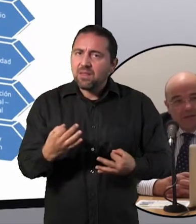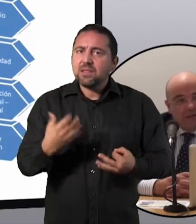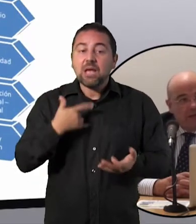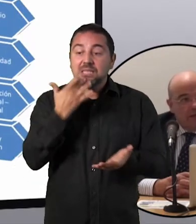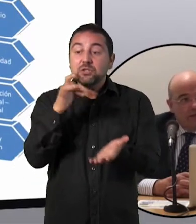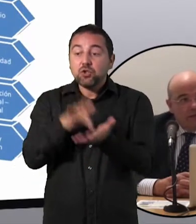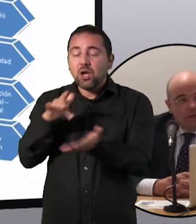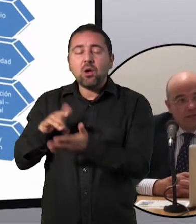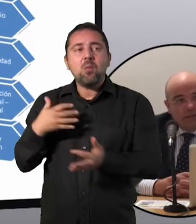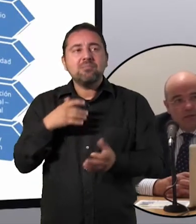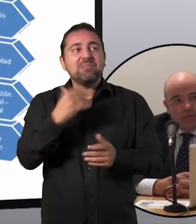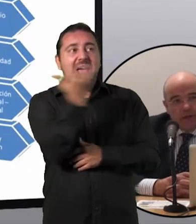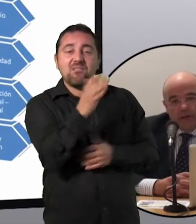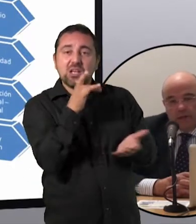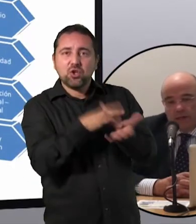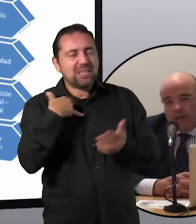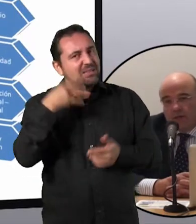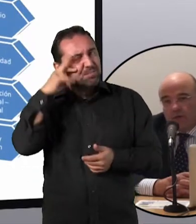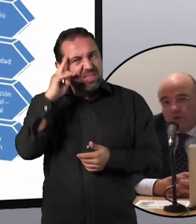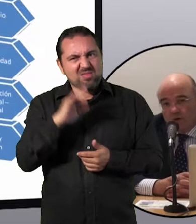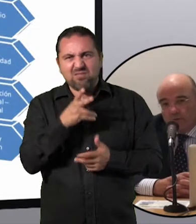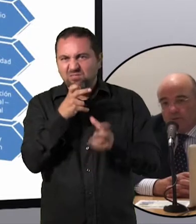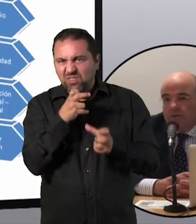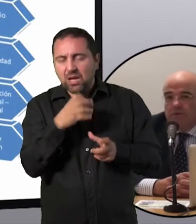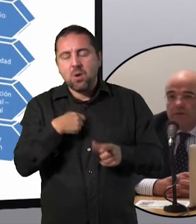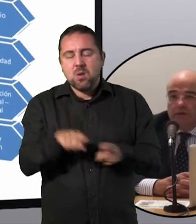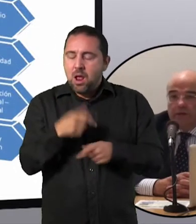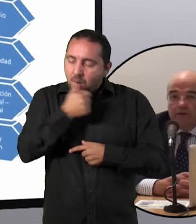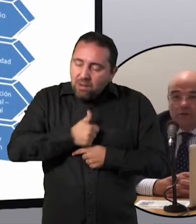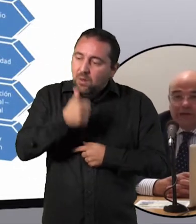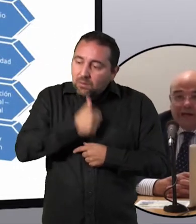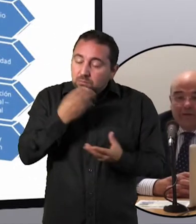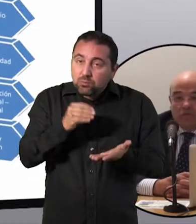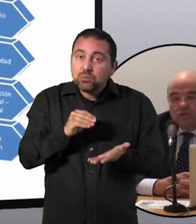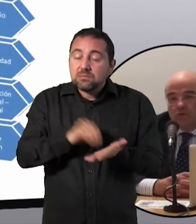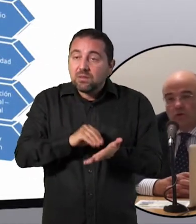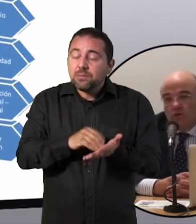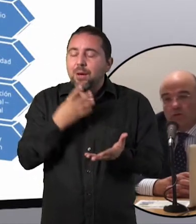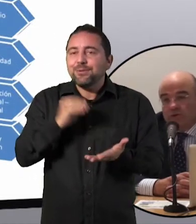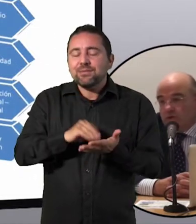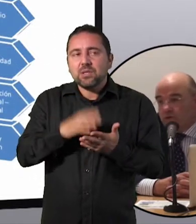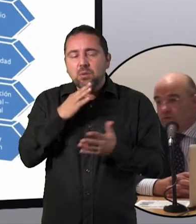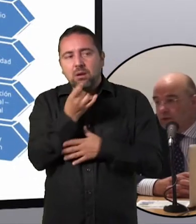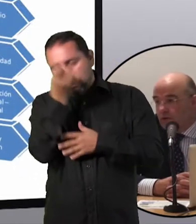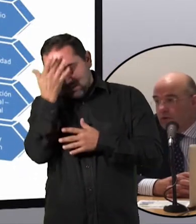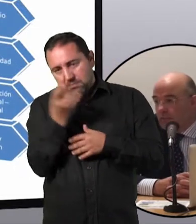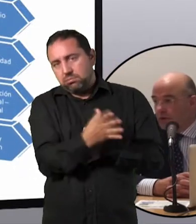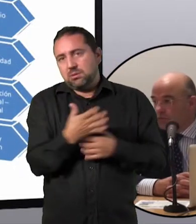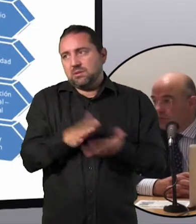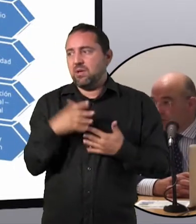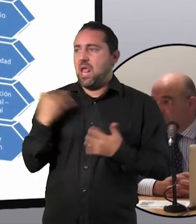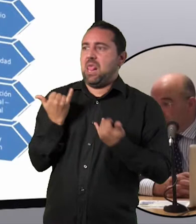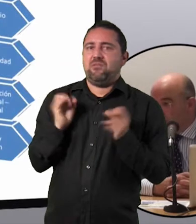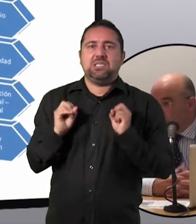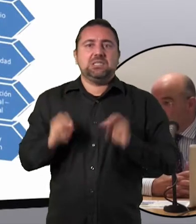Sí que es verdad que si has tenido experiencias desagradables con jefes y has tenido que tragar mucho, pues ese es un factor que